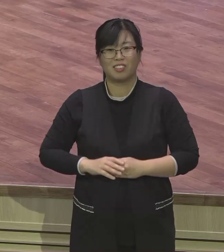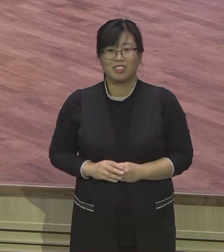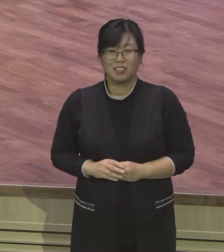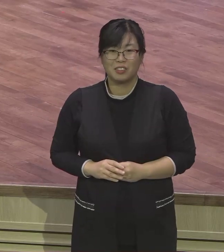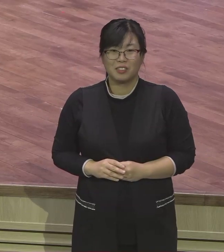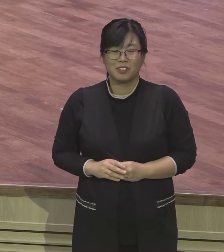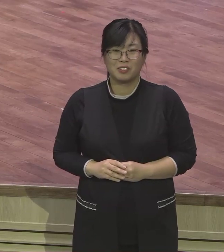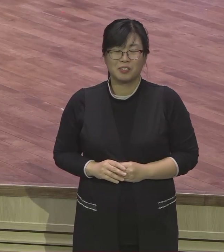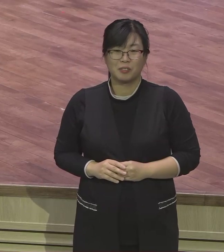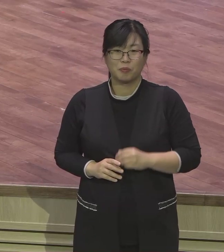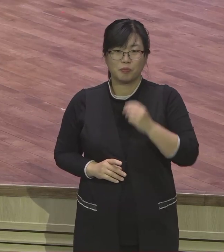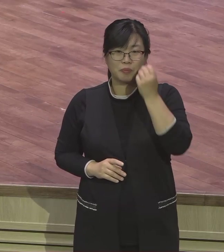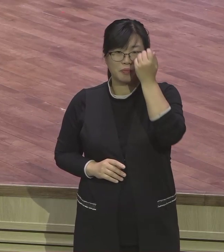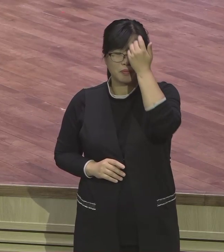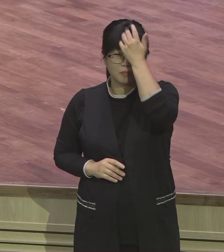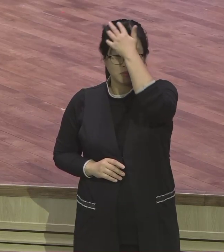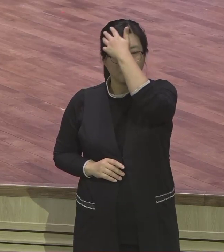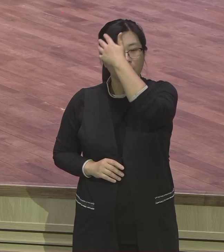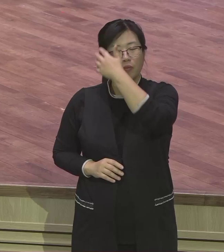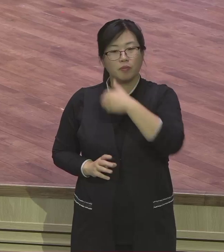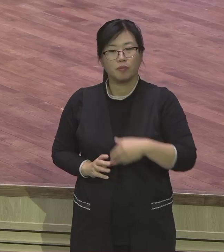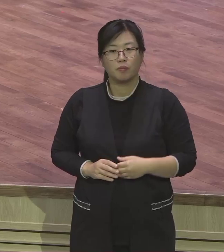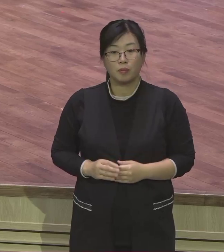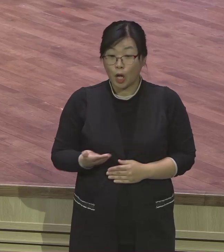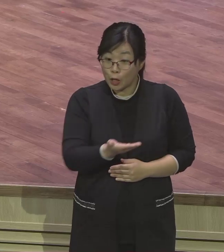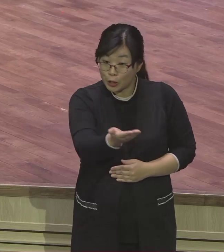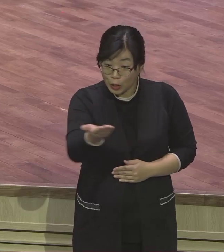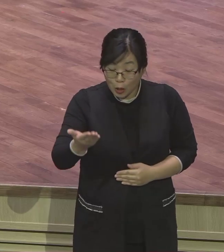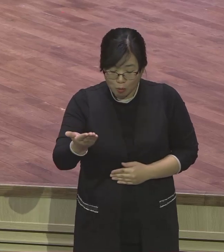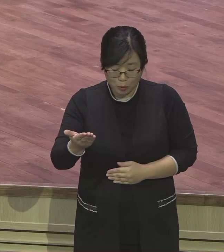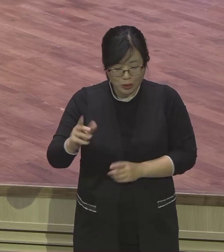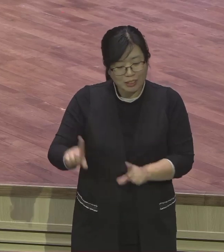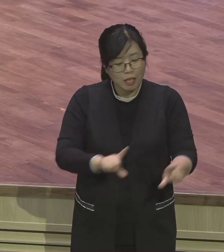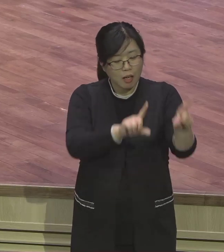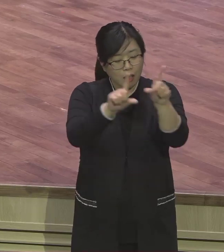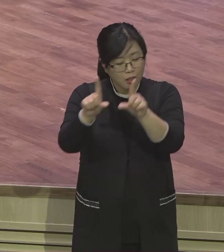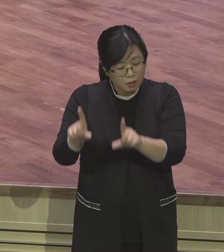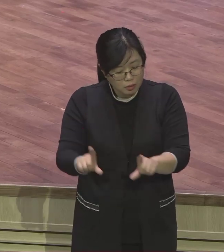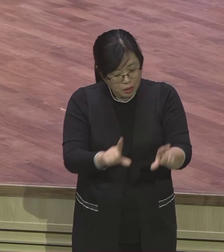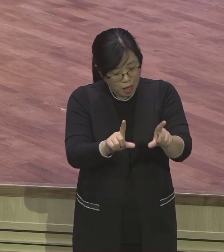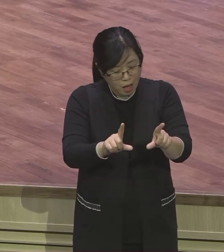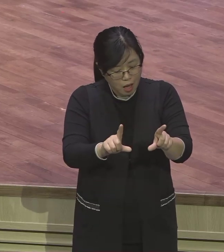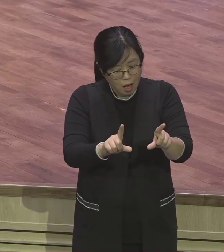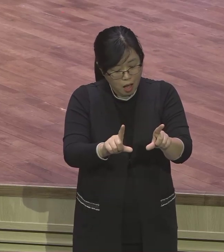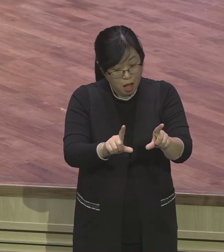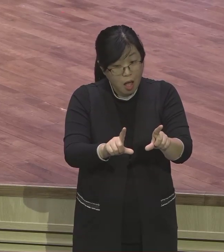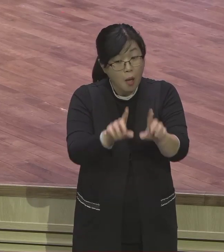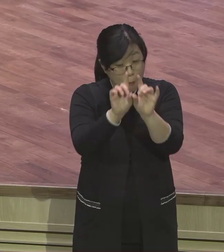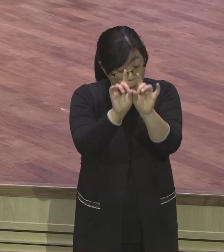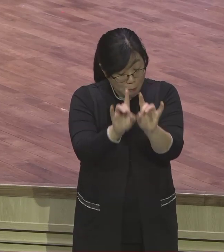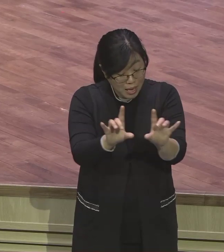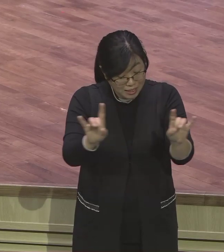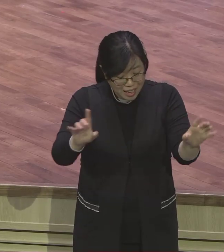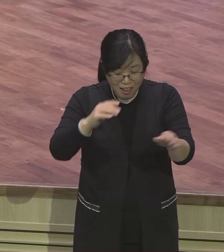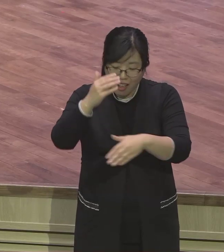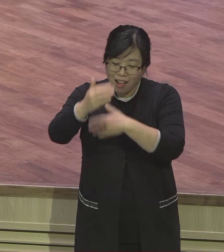연출이 있어야 된단 말이에요. 그래서 여러분 발걸음마다 그리스도가 가장 종교하게 되는 그런